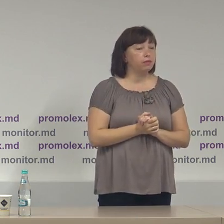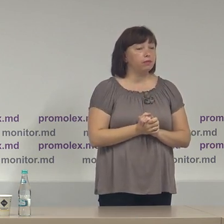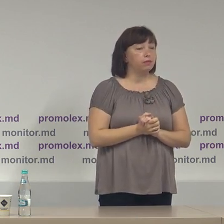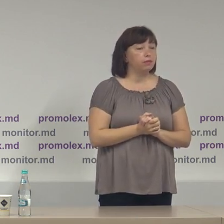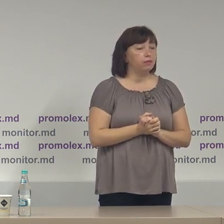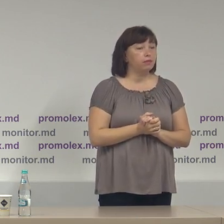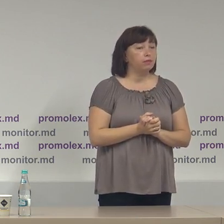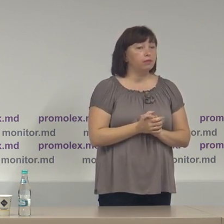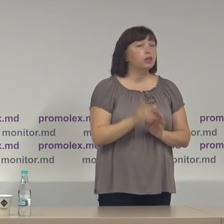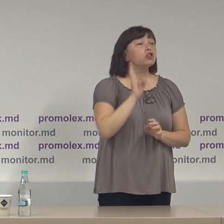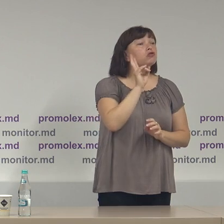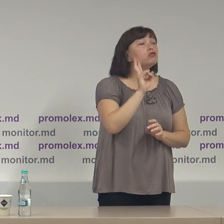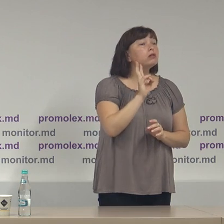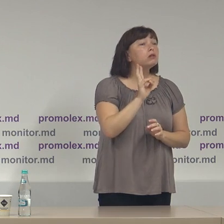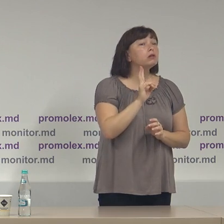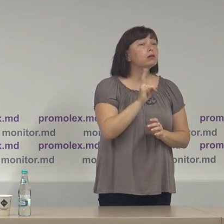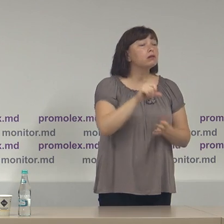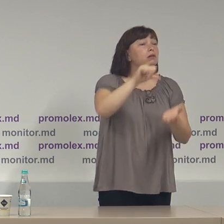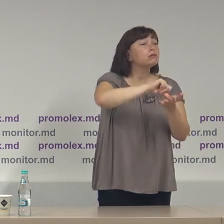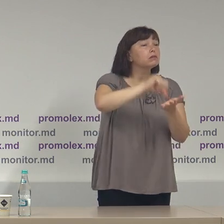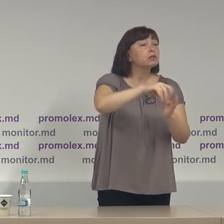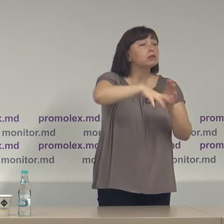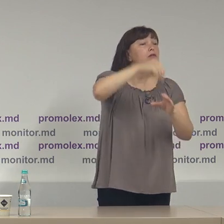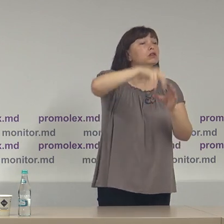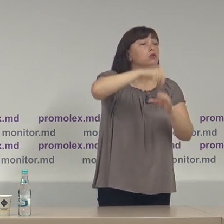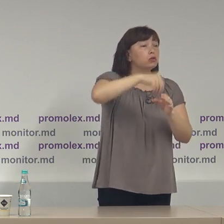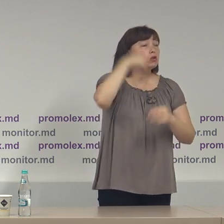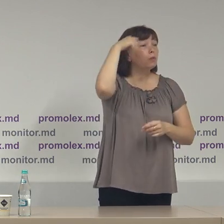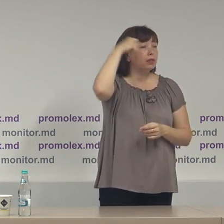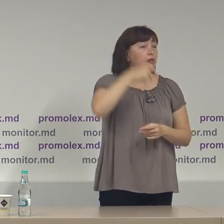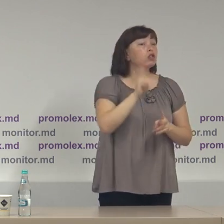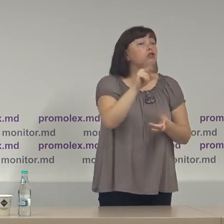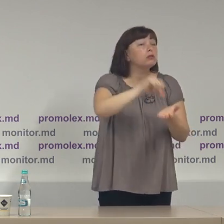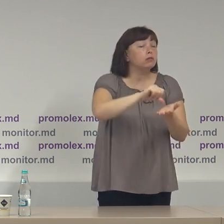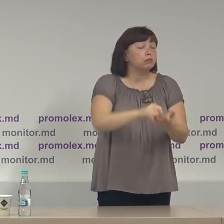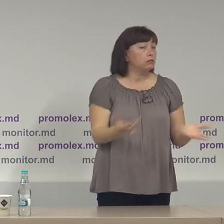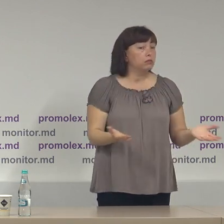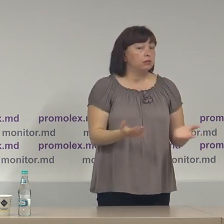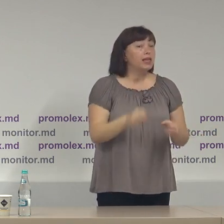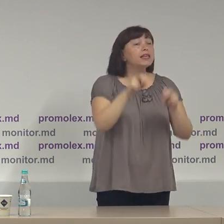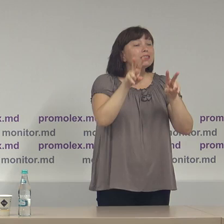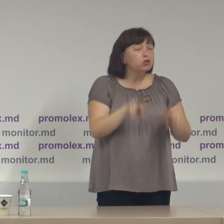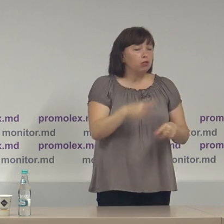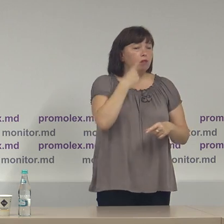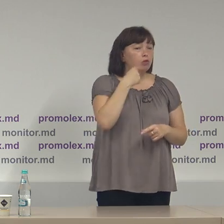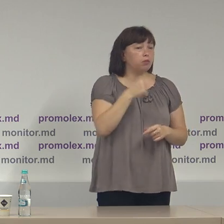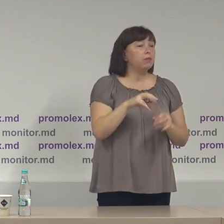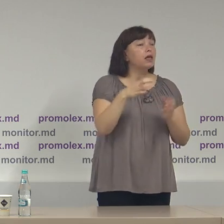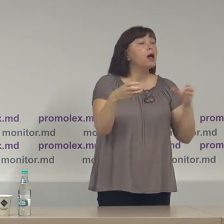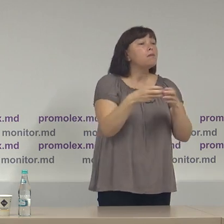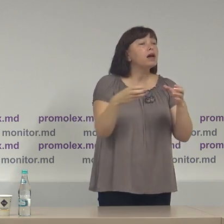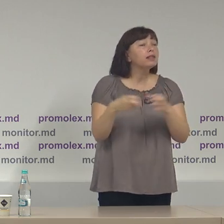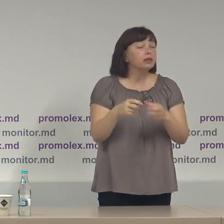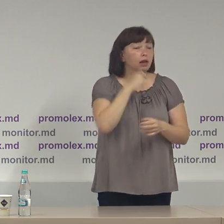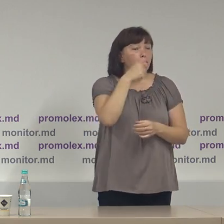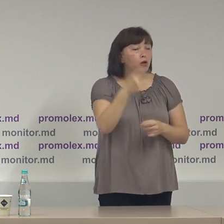cine este concurent electoral în scrutinul prezidențial. În special vorbim de partidele politice,